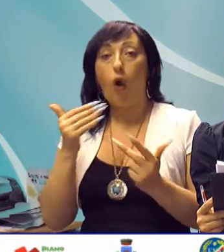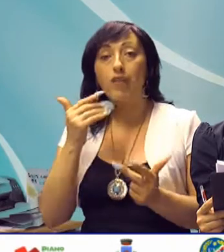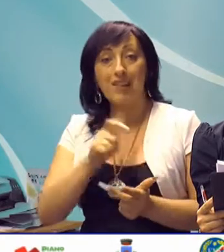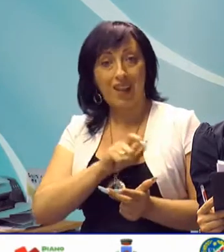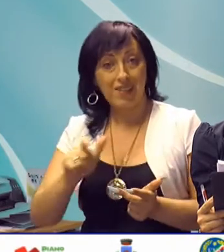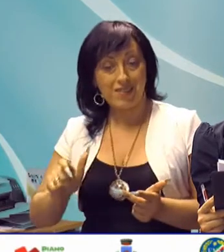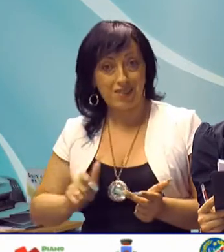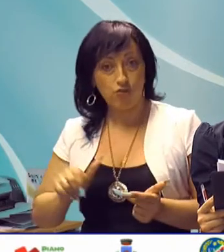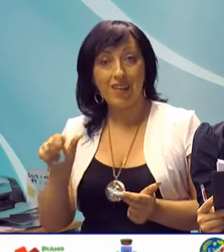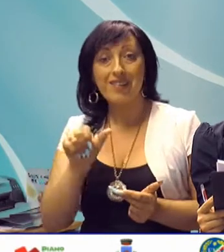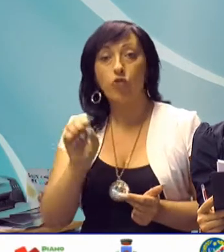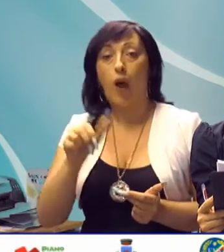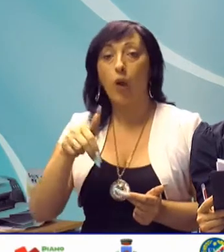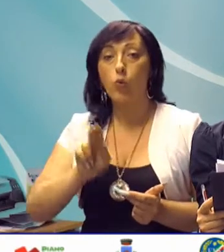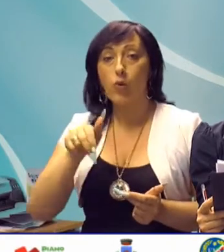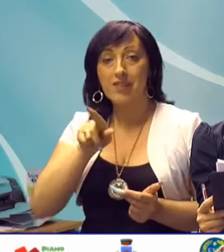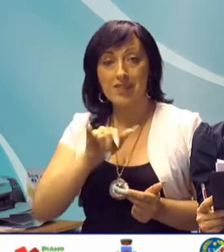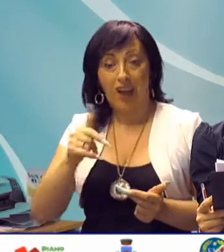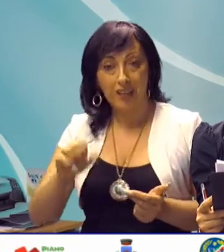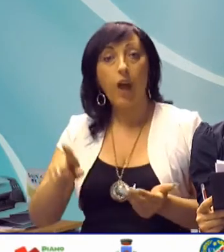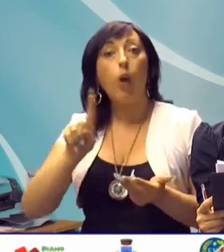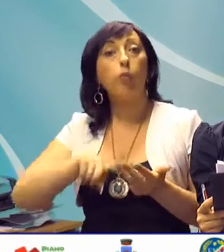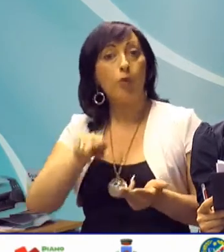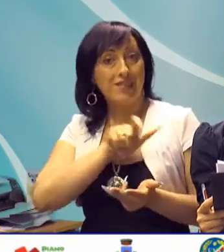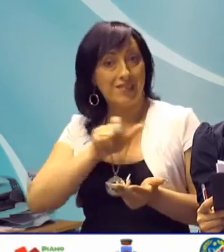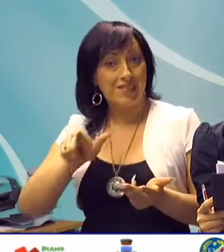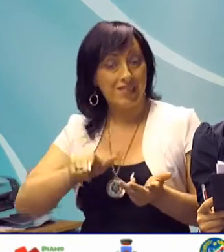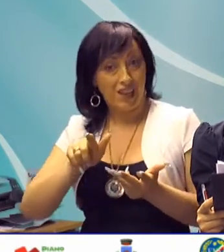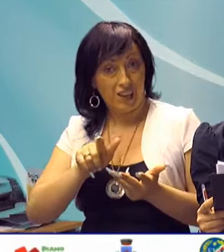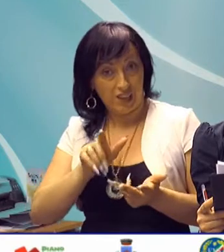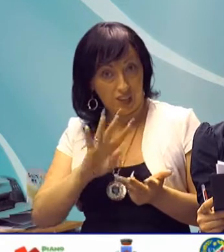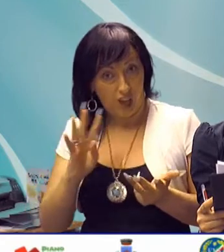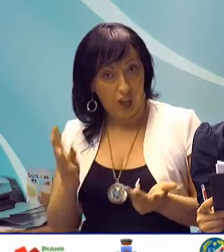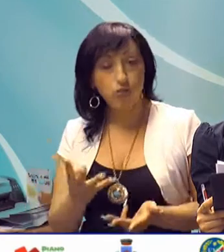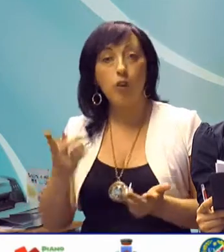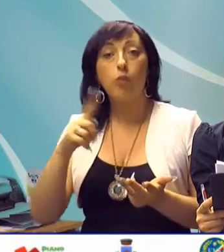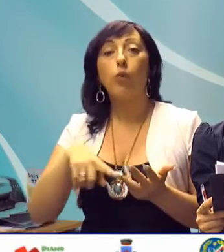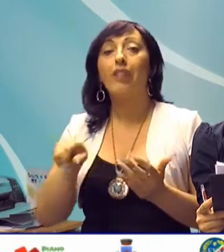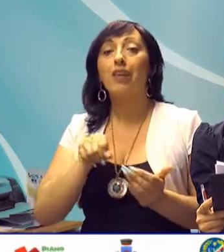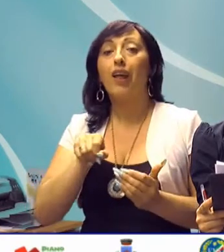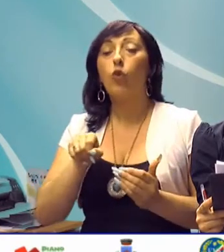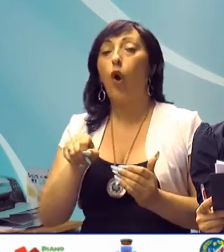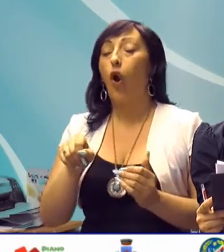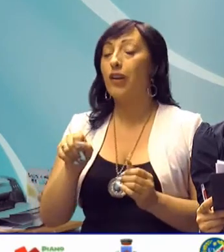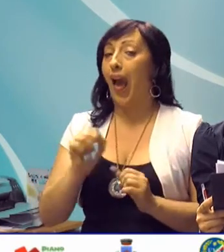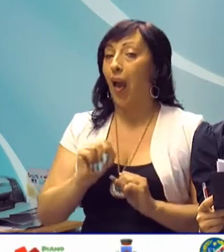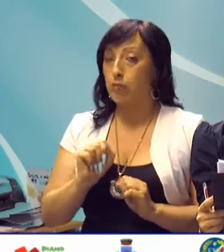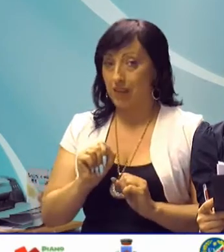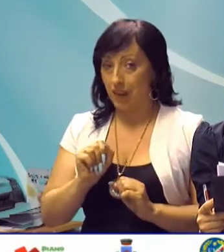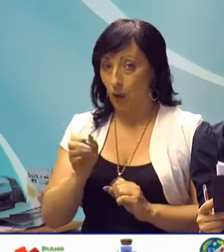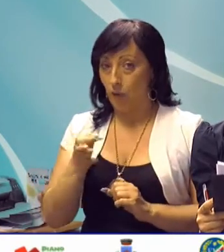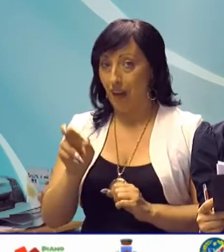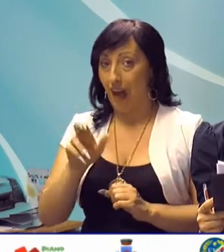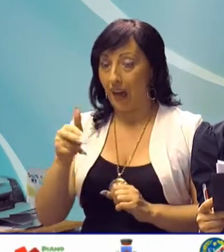sindaci, Sergio Annunziata, dei sindaci del direttore amministrativo Anna Maria Farano